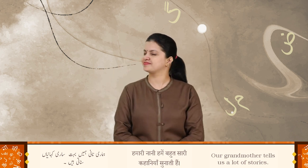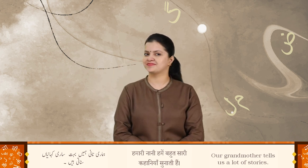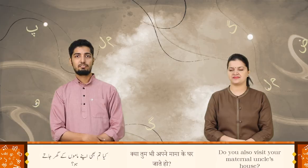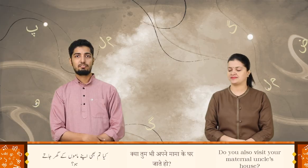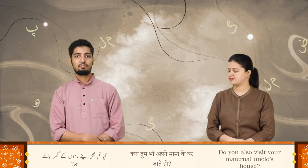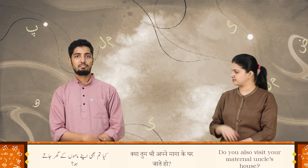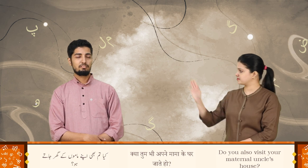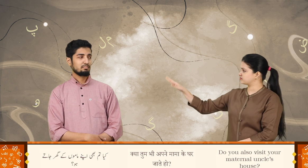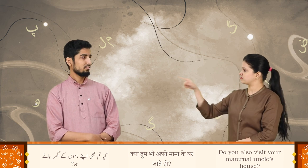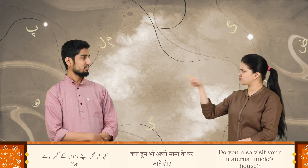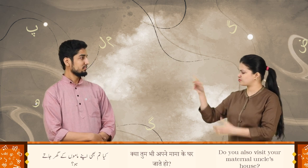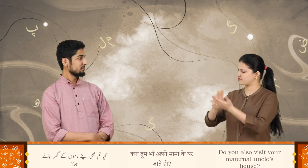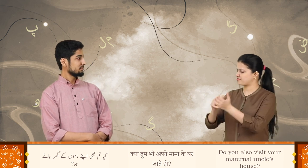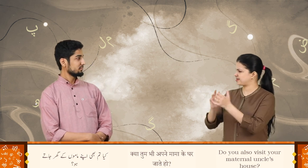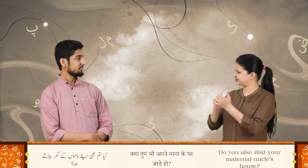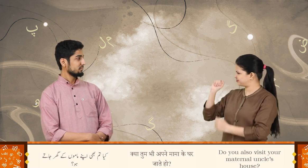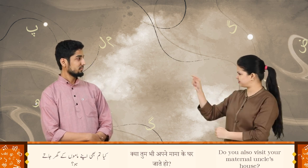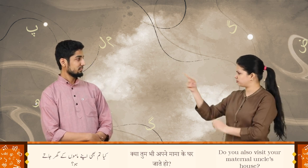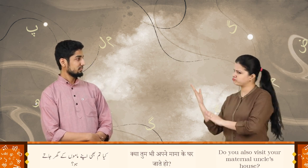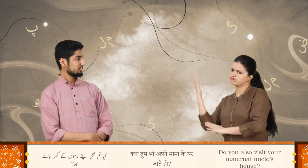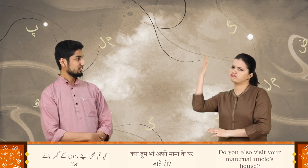کیا تم بھی اپنے ماموں کے گھر جاتے ہو؟